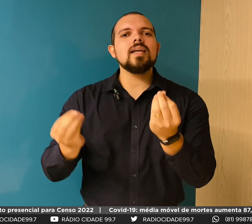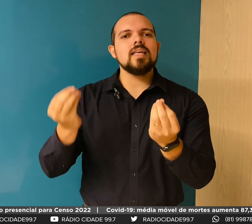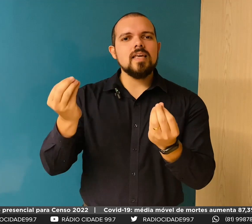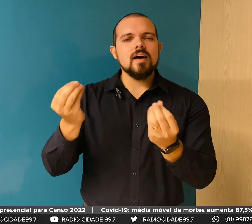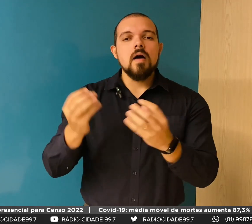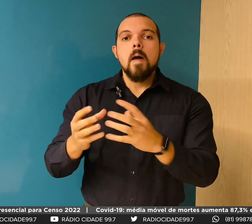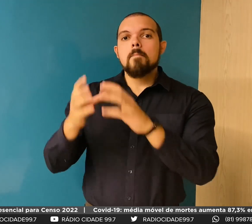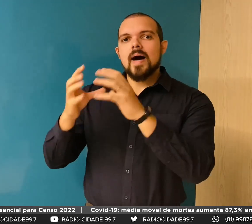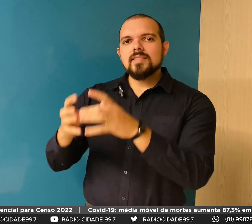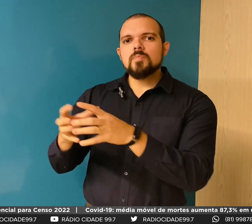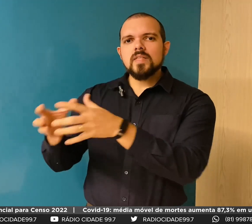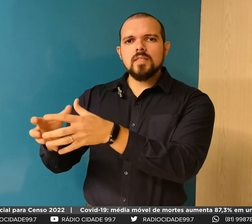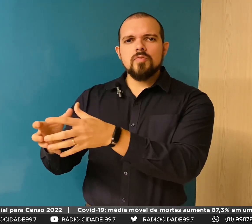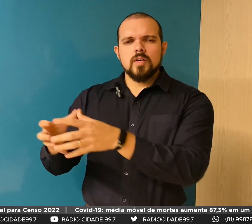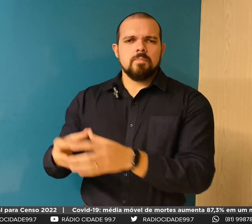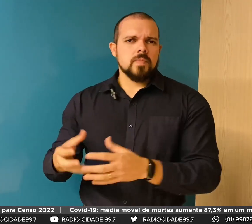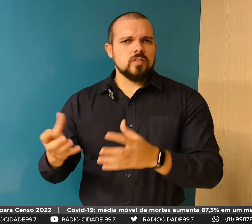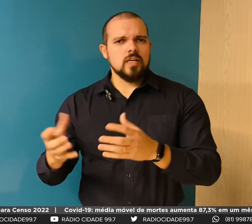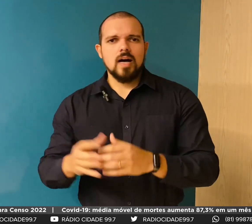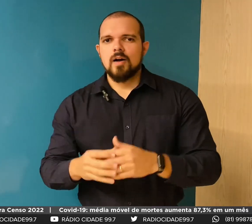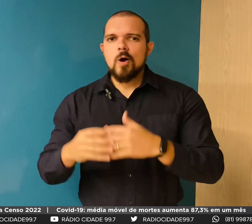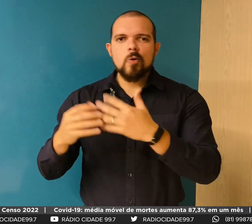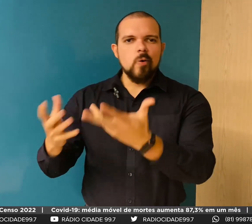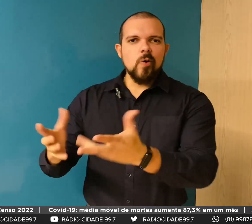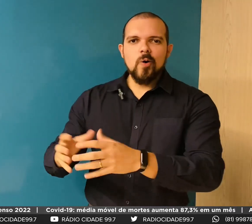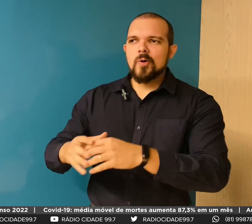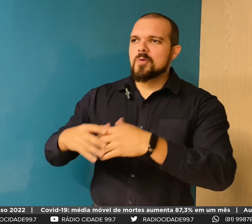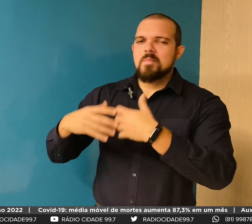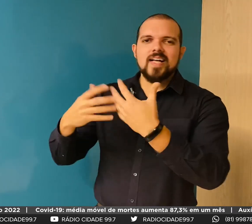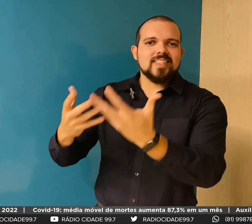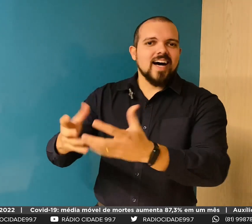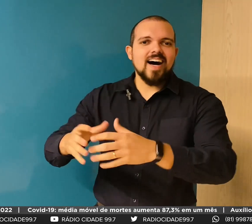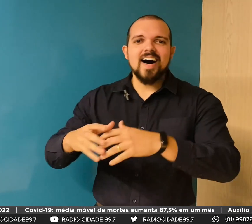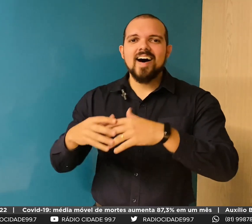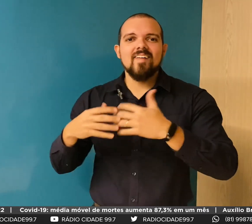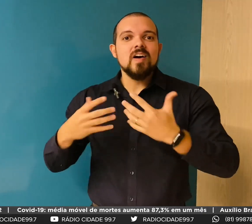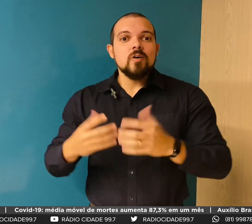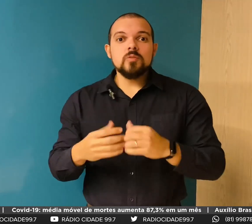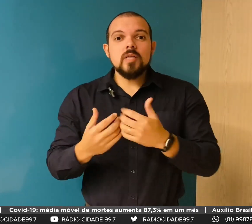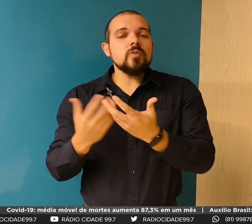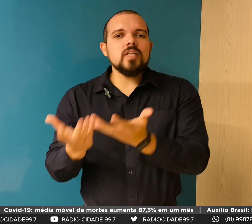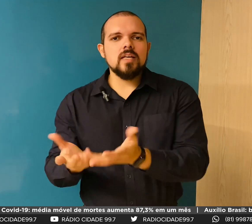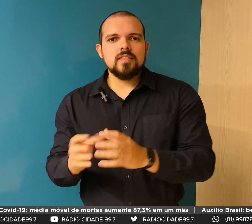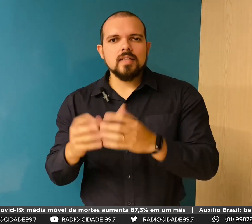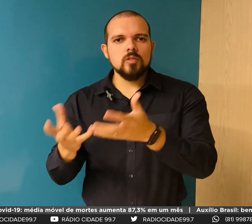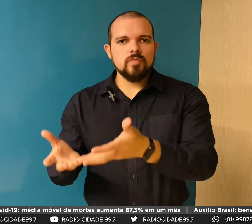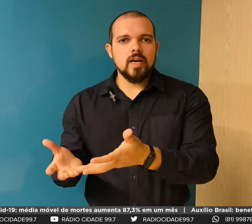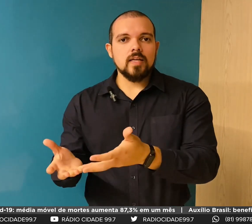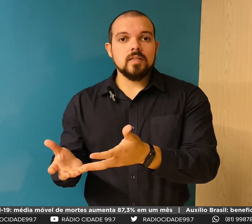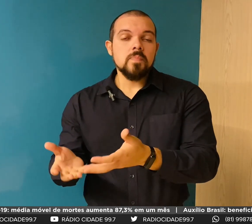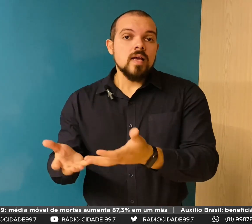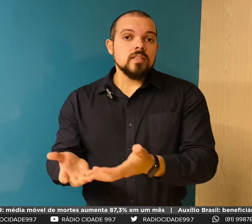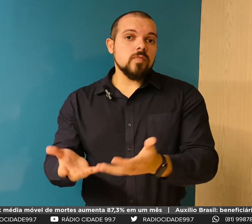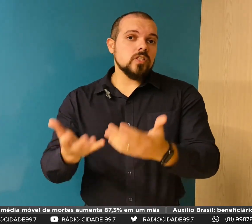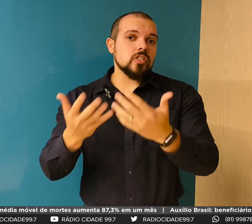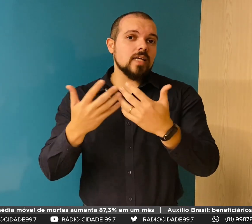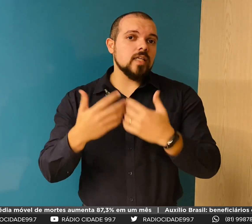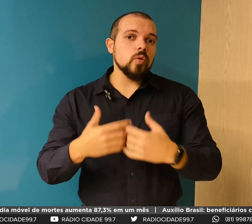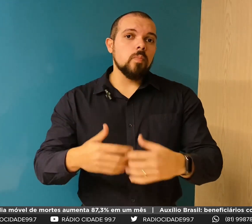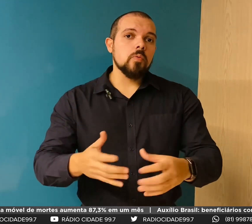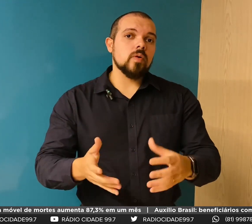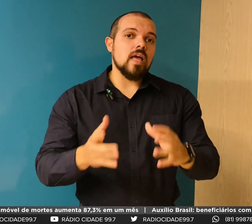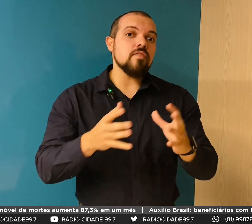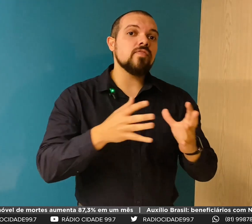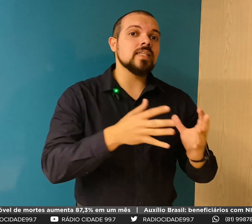focar numa linha mais específica. Sei lá, couro, metal, um tipo de ação diferente. Se